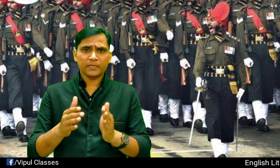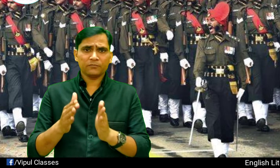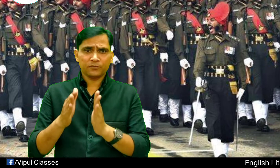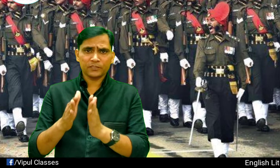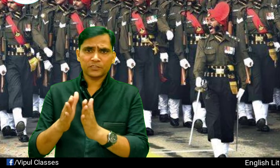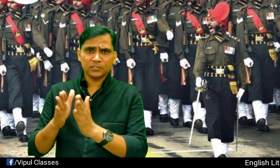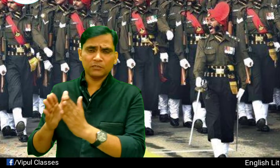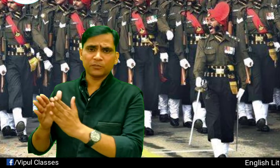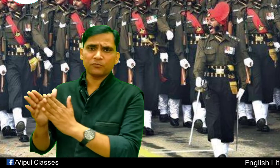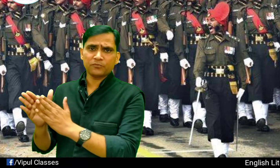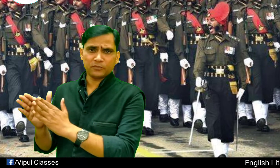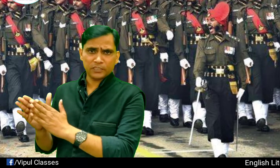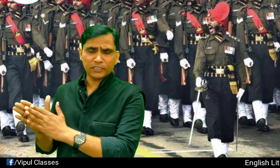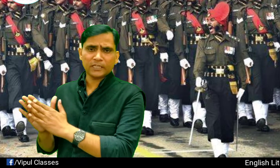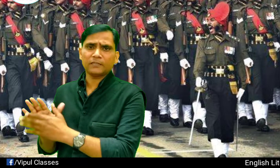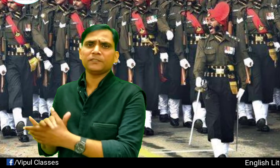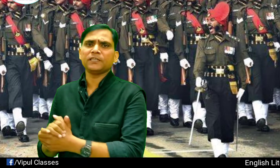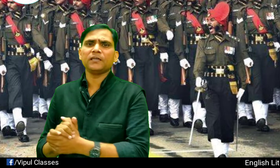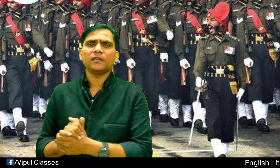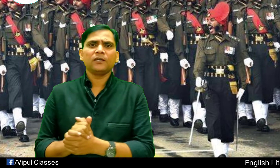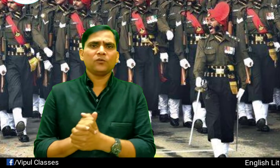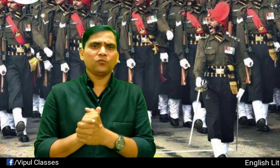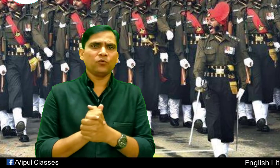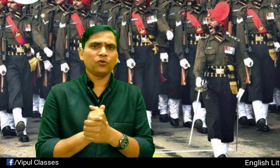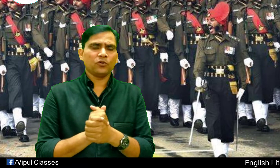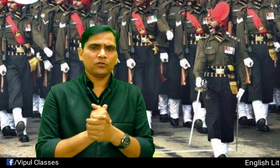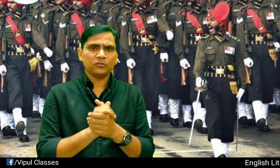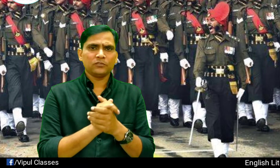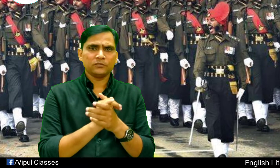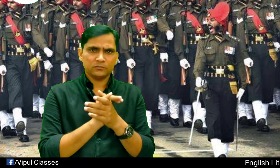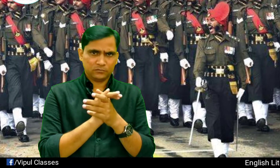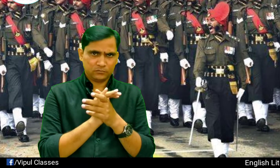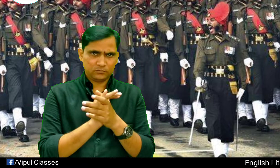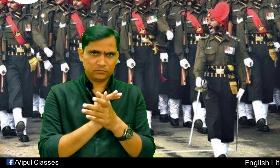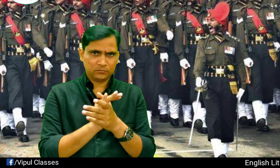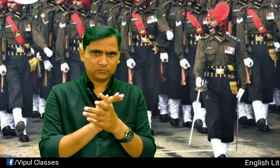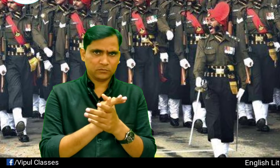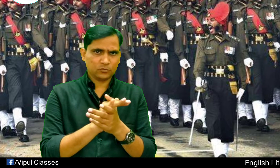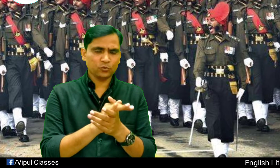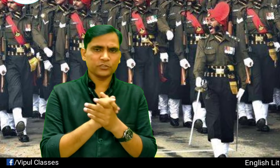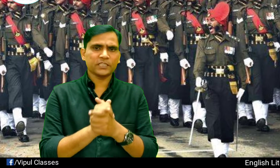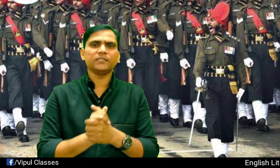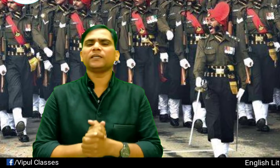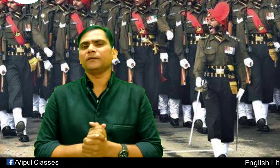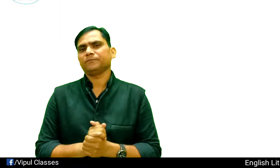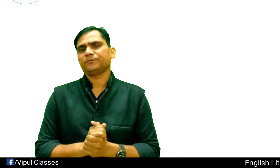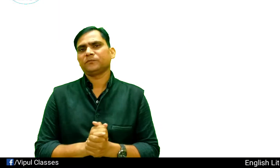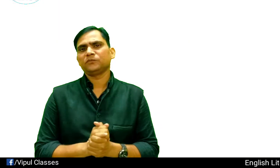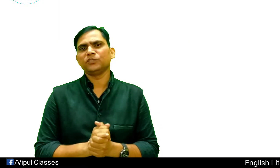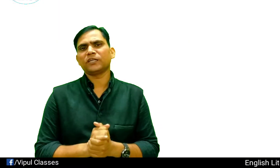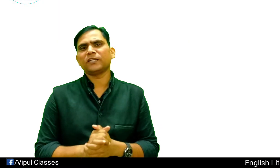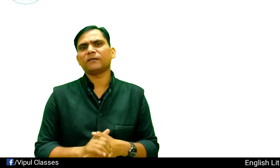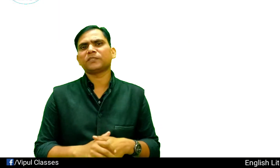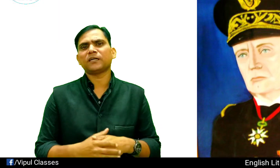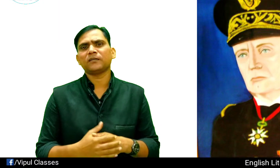हमारे फर्स्ट चीप ओफ इंडियन आर्मी थे वो कुर्ग से ही थे जिनका नाम था